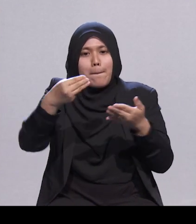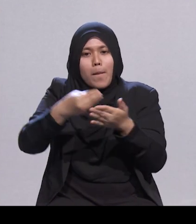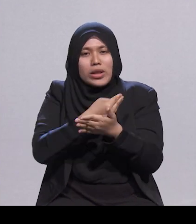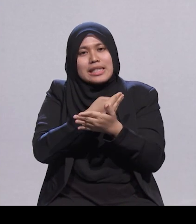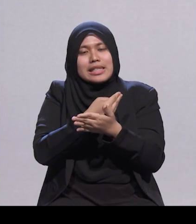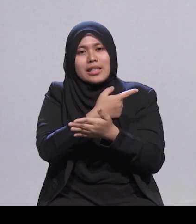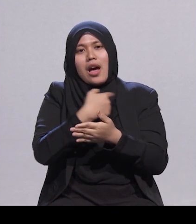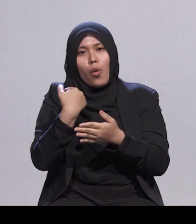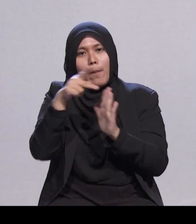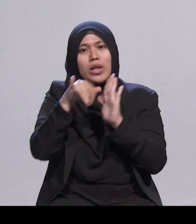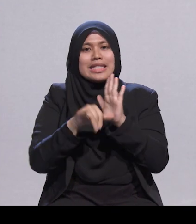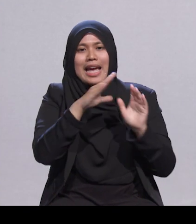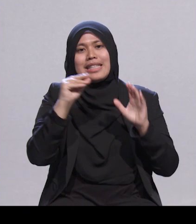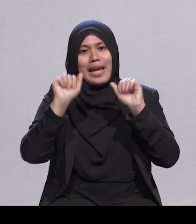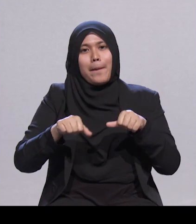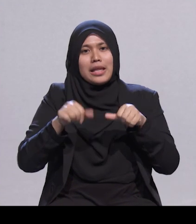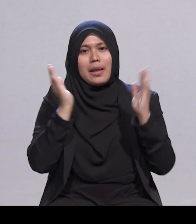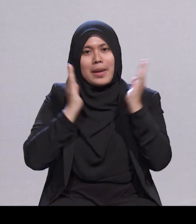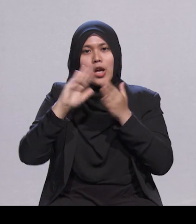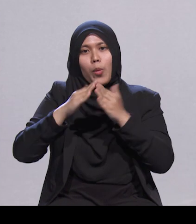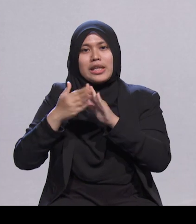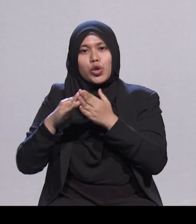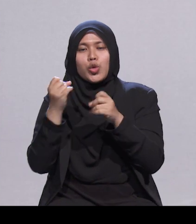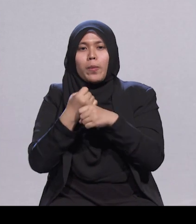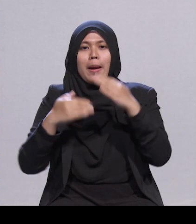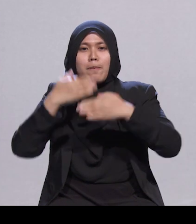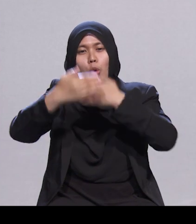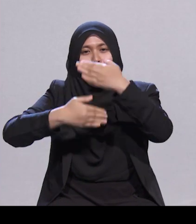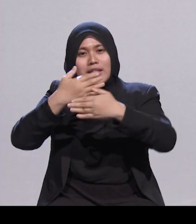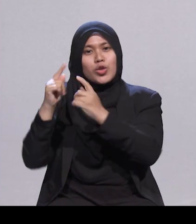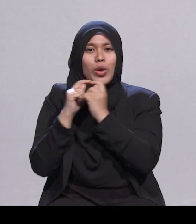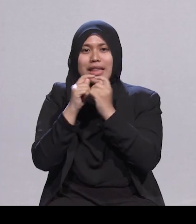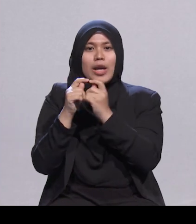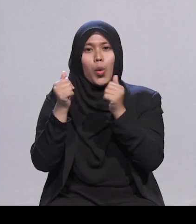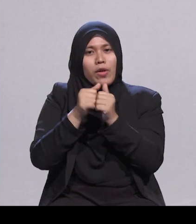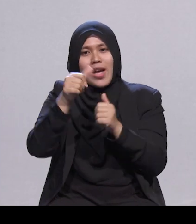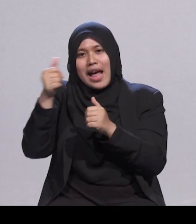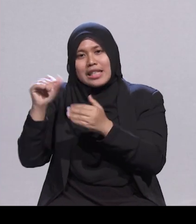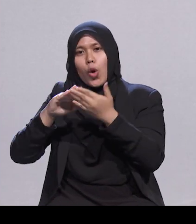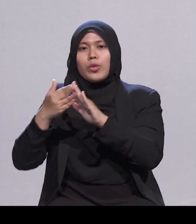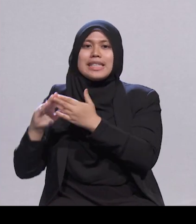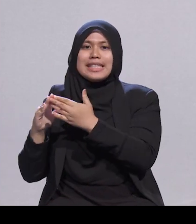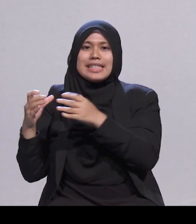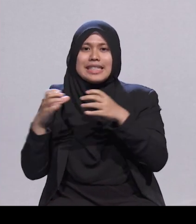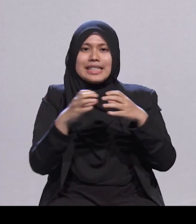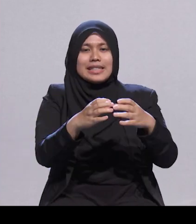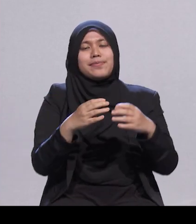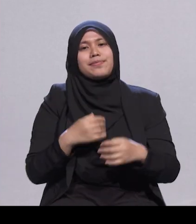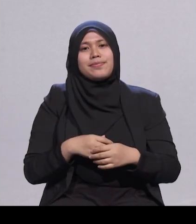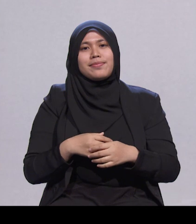Melayu Islam bergerak maju bersama-sama kaum lain. Sebagai Presiden, Encik Yusof telah mewakili